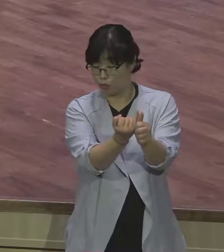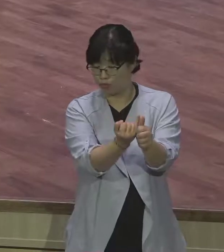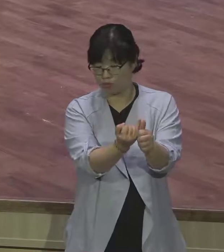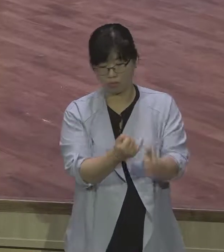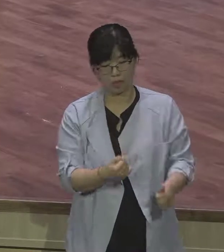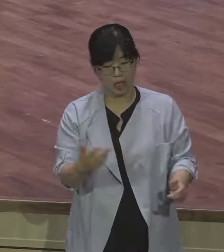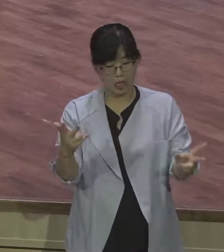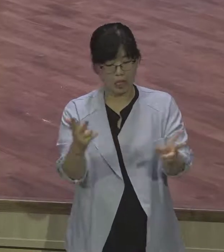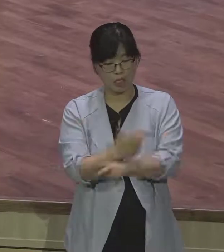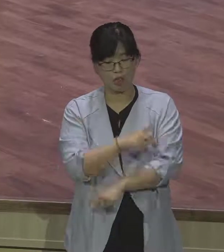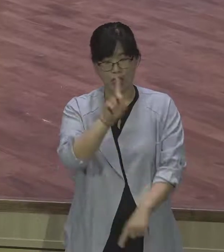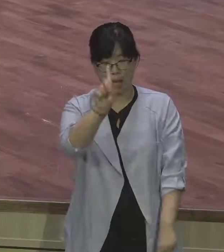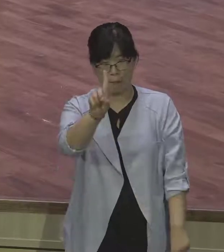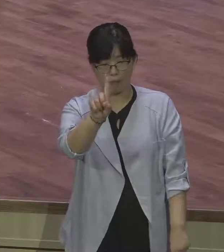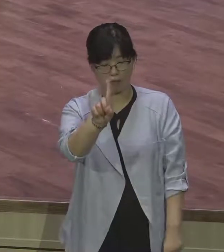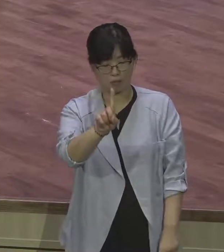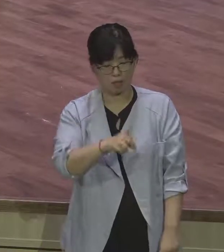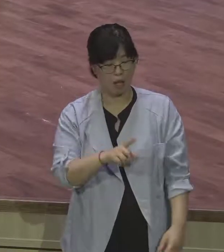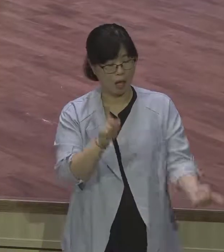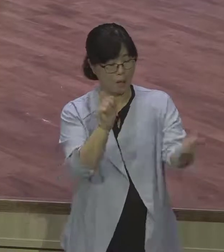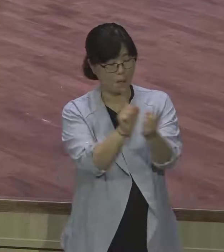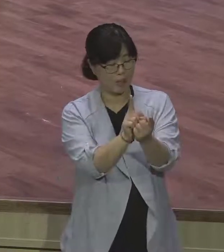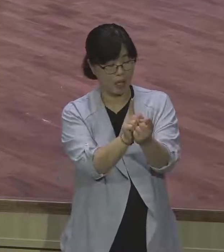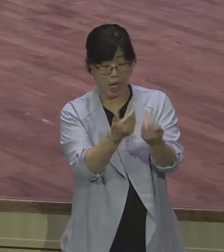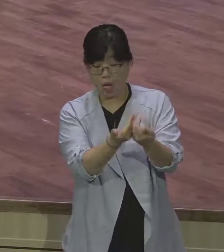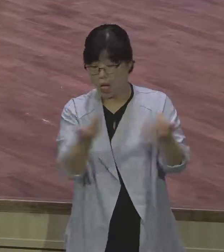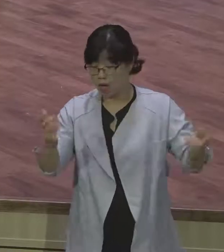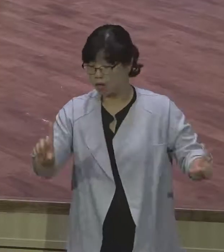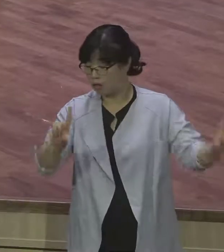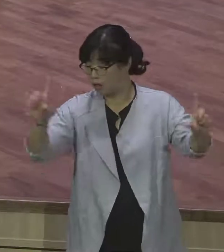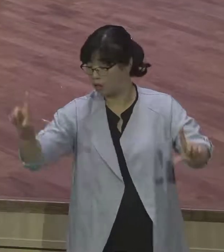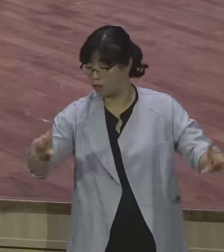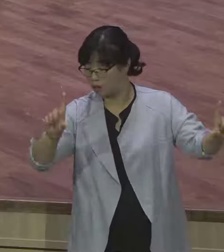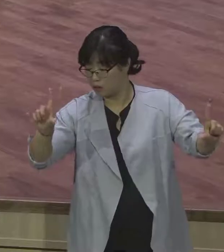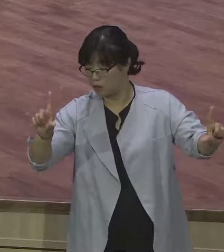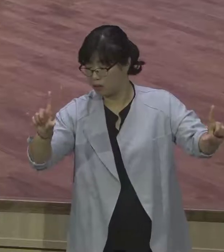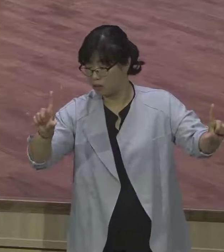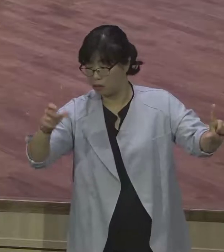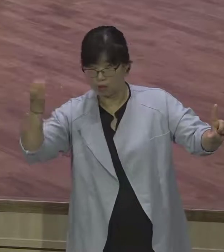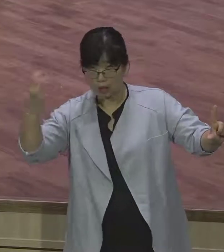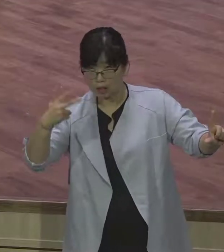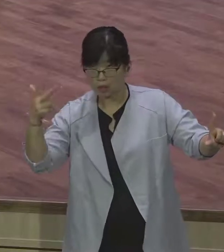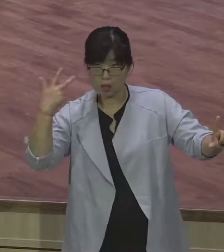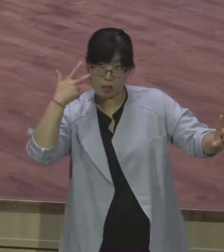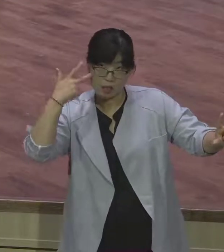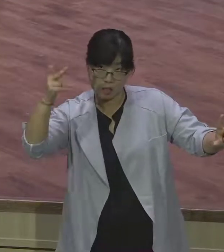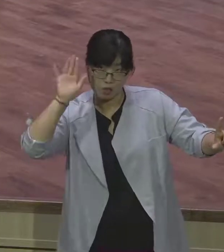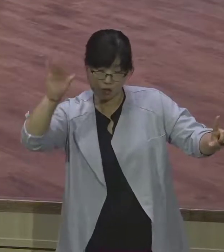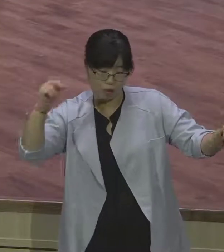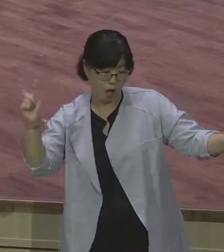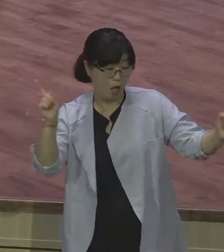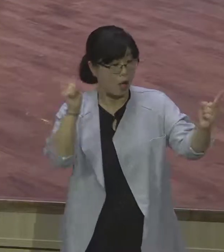그렇죠? 부부 사이라 부부인데도 일주일에 한 번 봐도 어색하다니까요. 어차피 남이었는데.